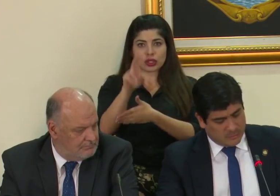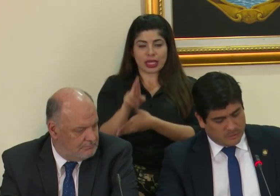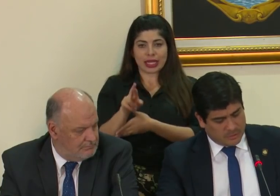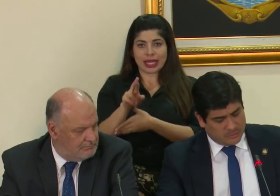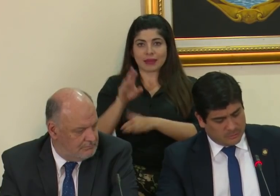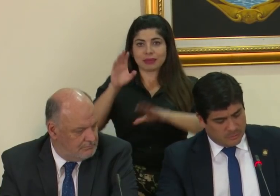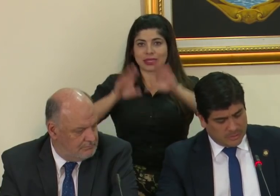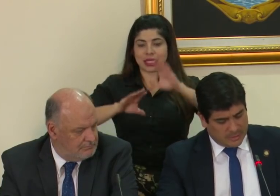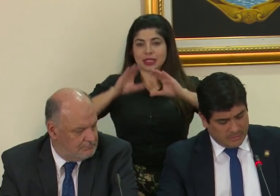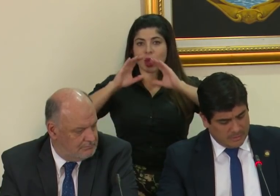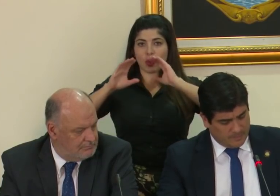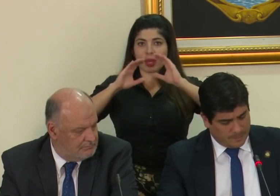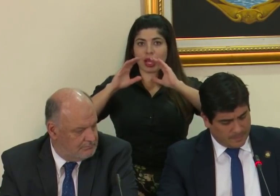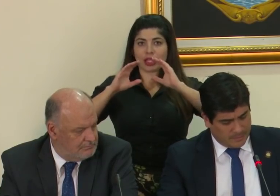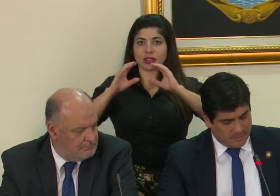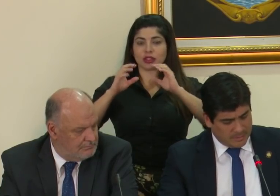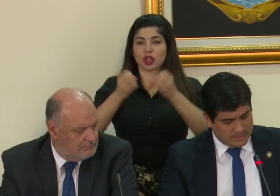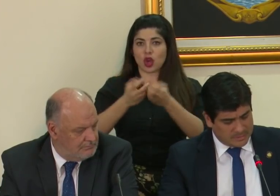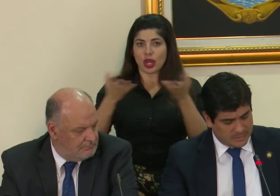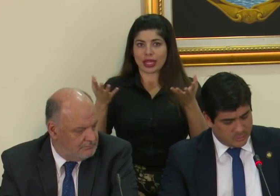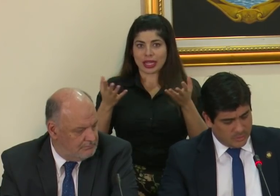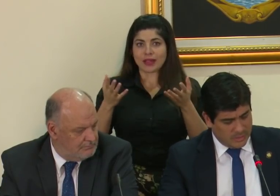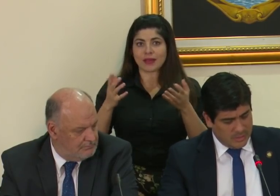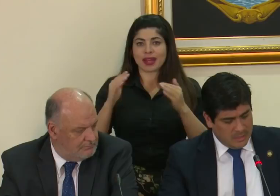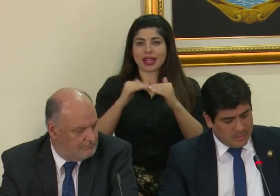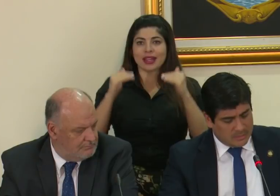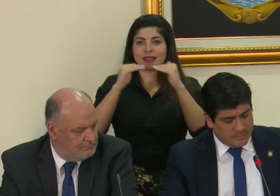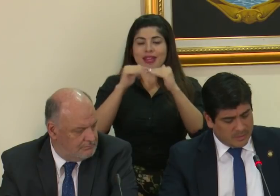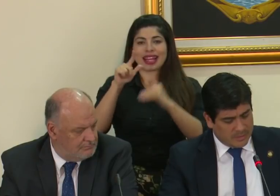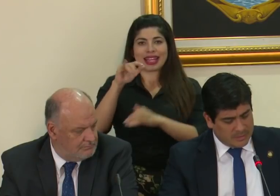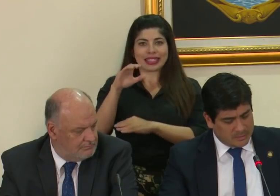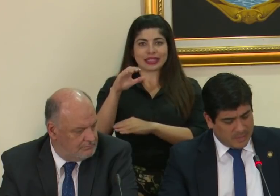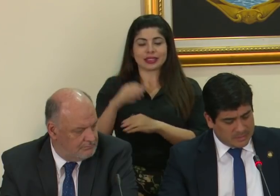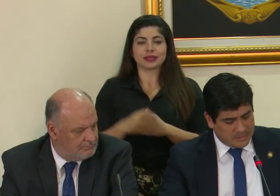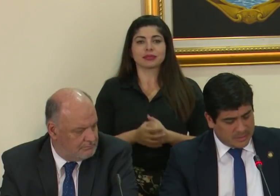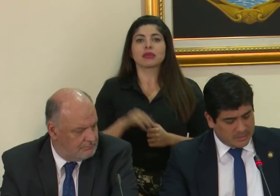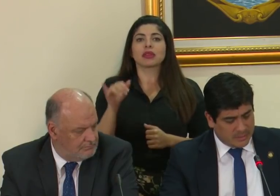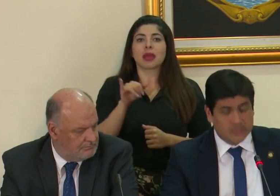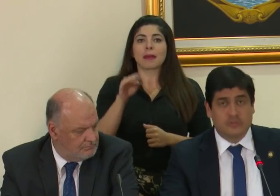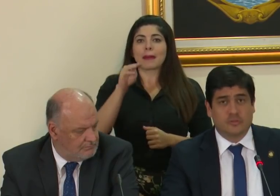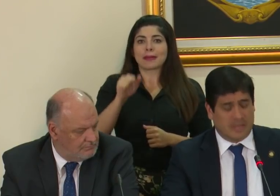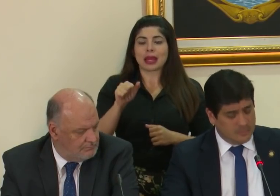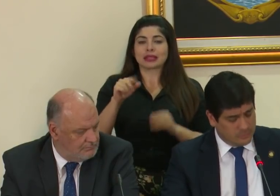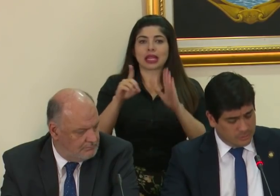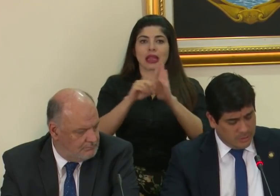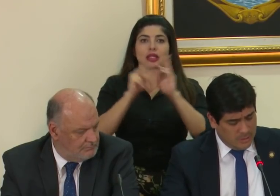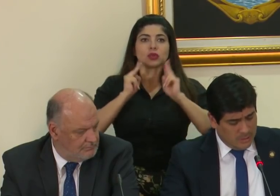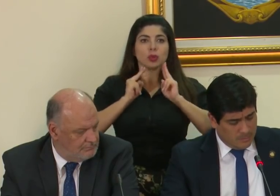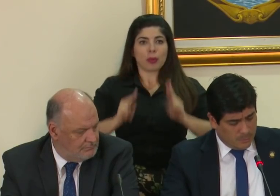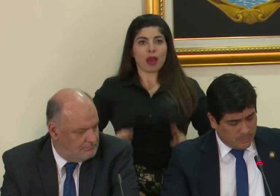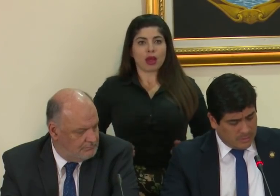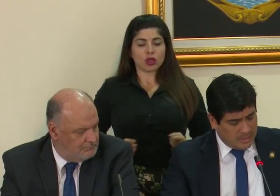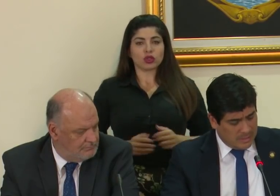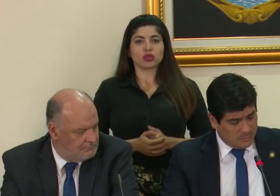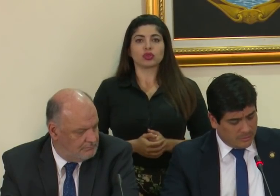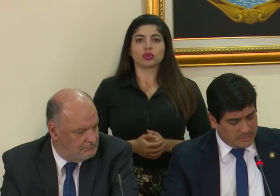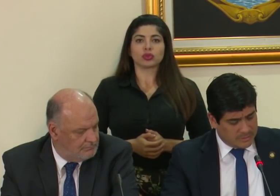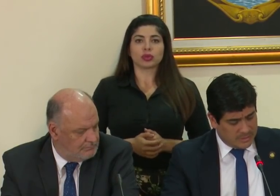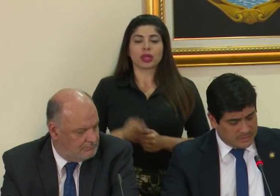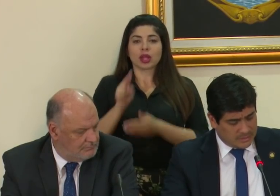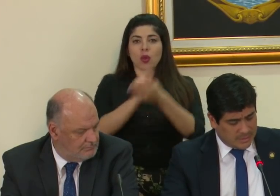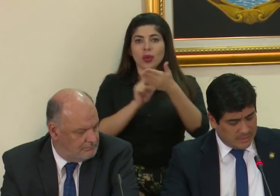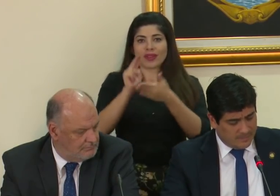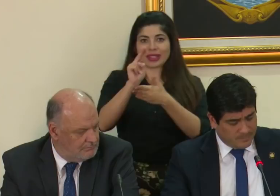Ciencias de la Comunicación Colectiva, en nivel de licenciatura. También es máster en Derechos Humanos por la